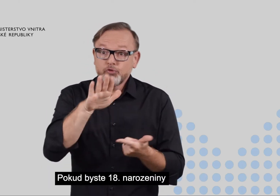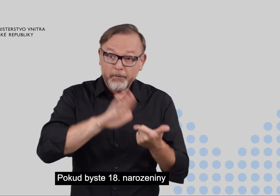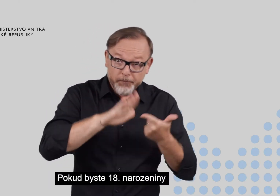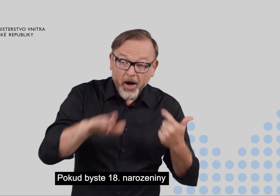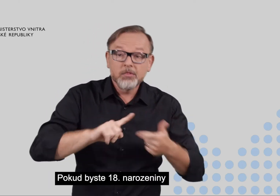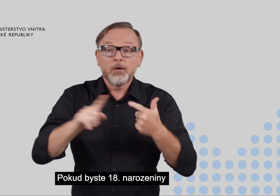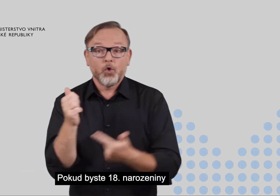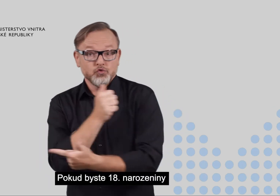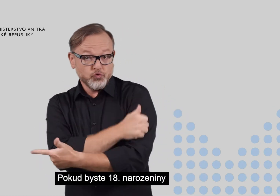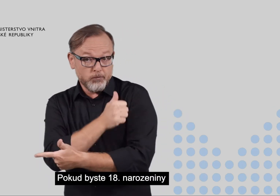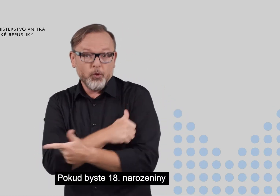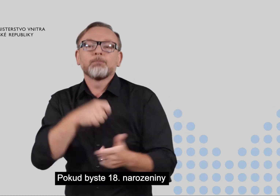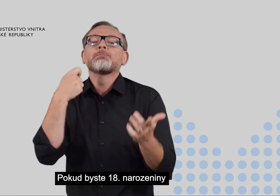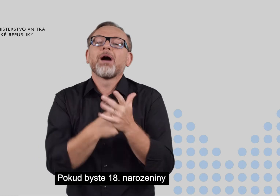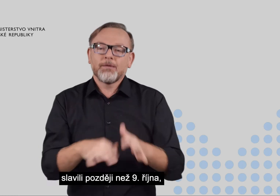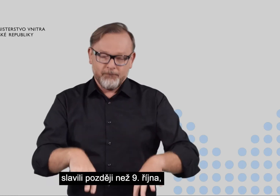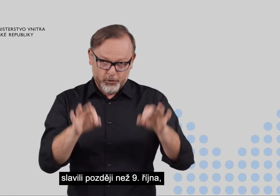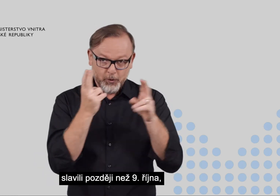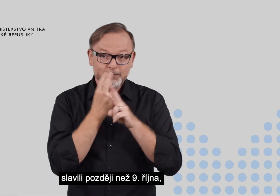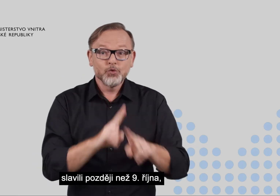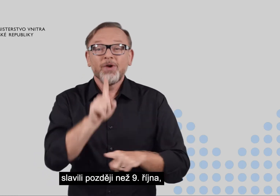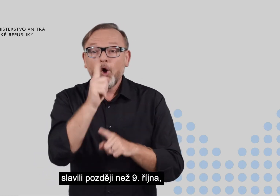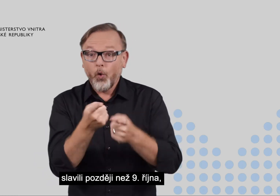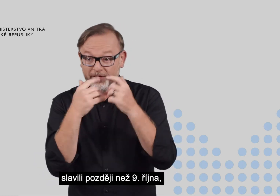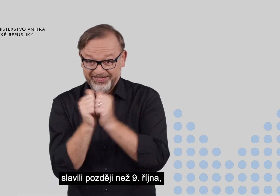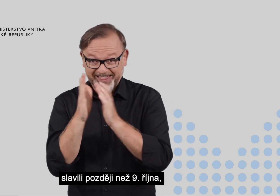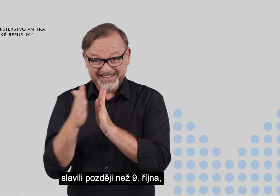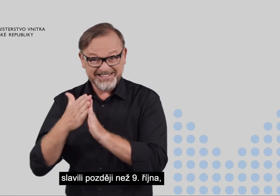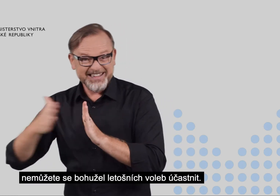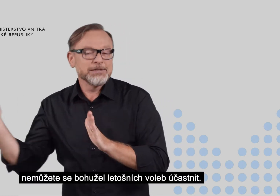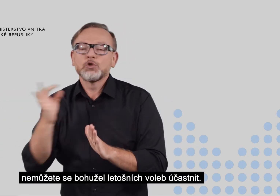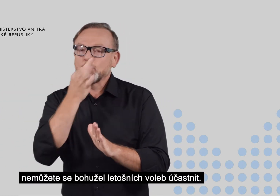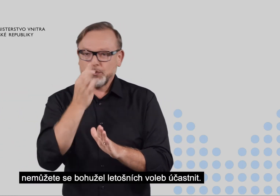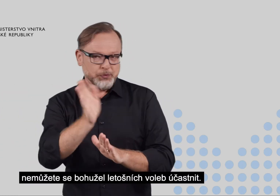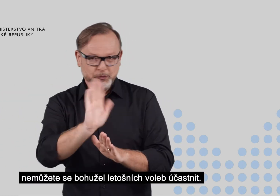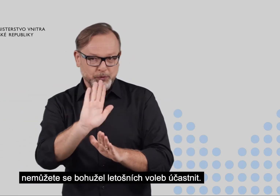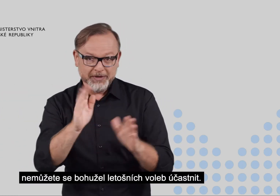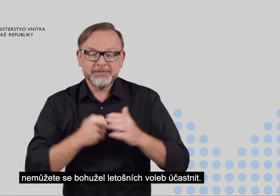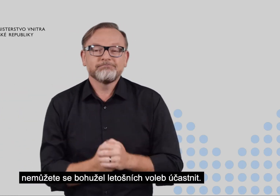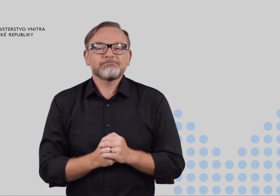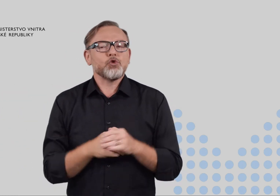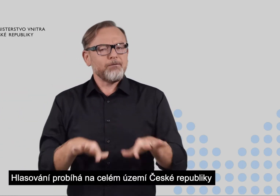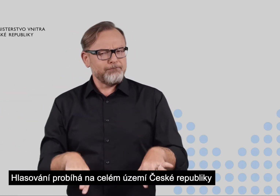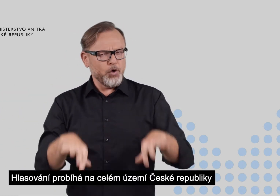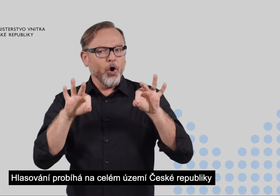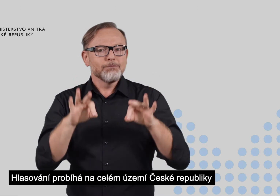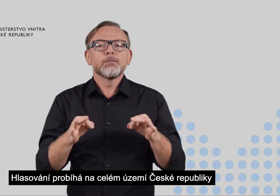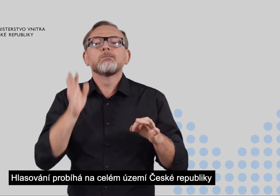Pokud byste plnoletost slavili později než 9. října, nemůžete se letošních voleb účastnit. Hlasování probíhá na